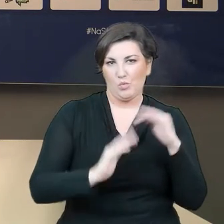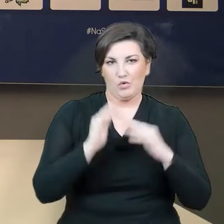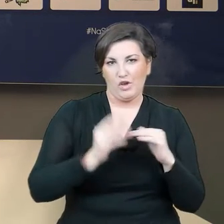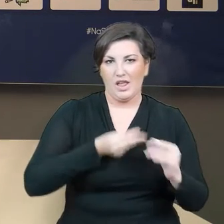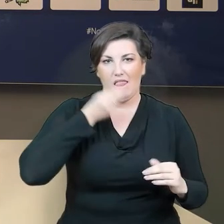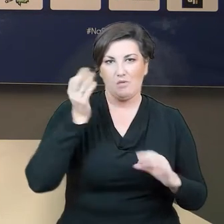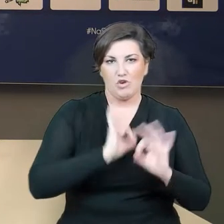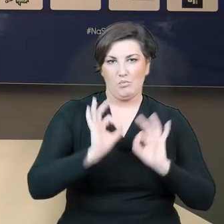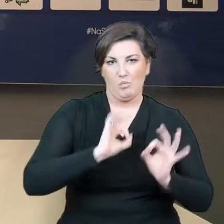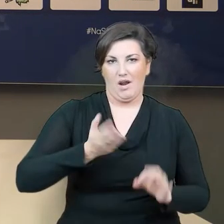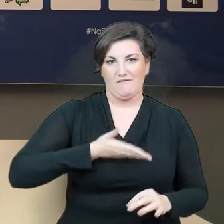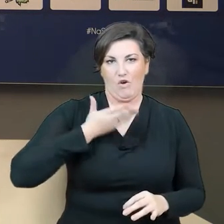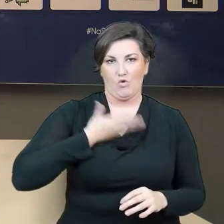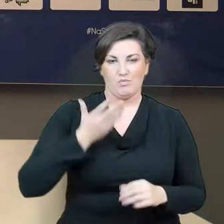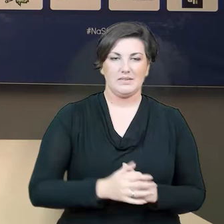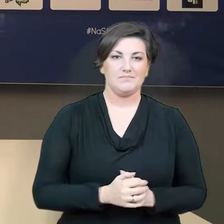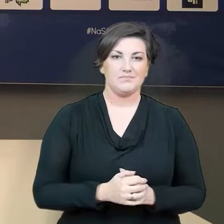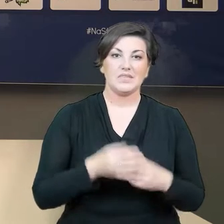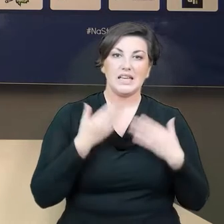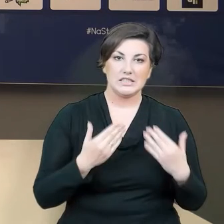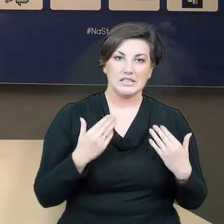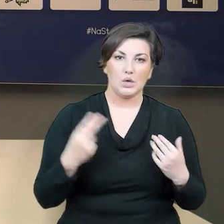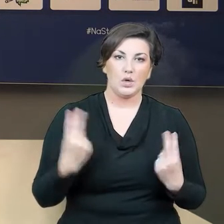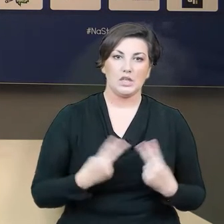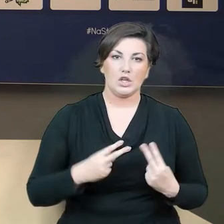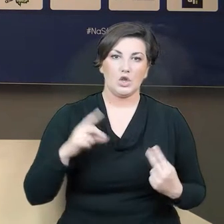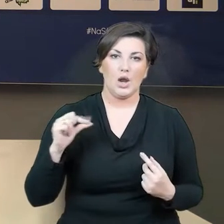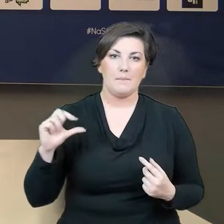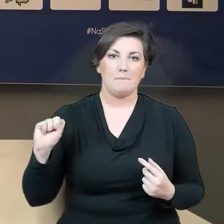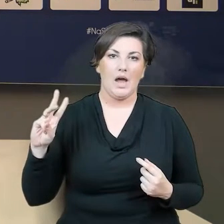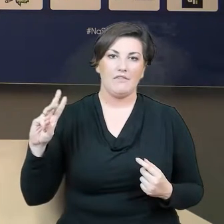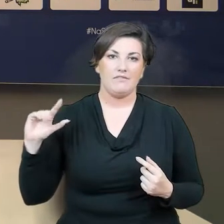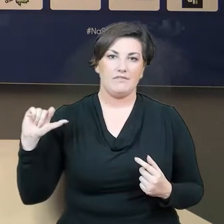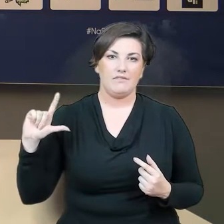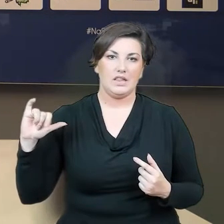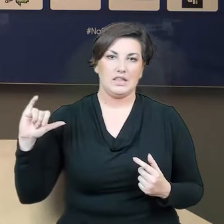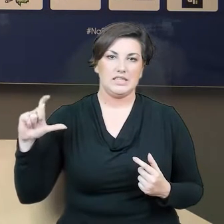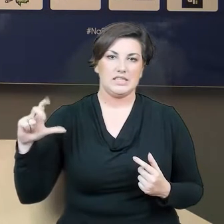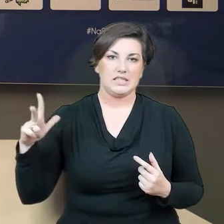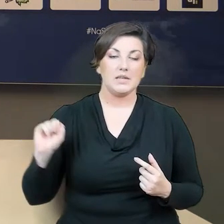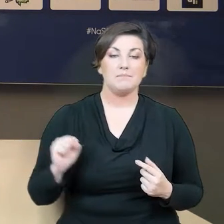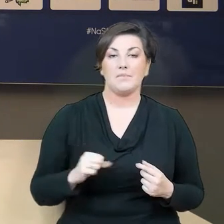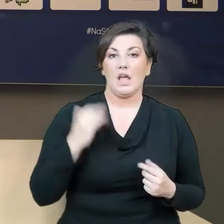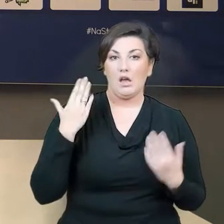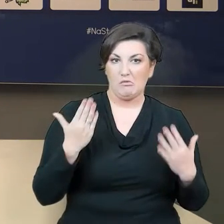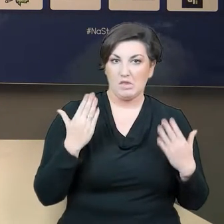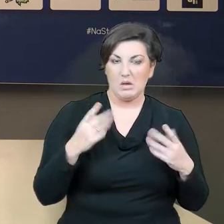lepszej formy niż ma. Dziękuję. Redaktor Marcin Pawlicki. Witam trenerze. Sytuacja, w której znajduje się drużyna, to chyba